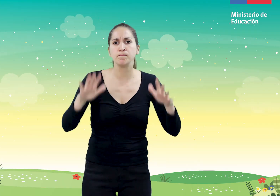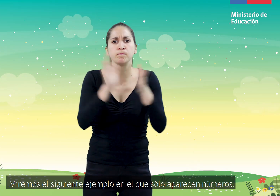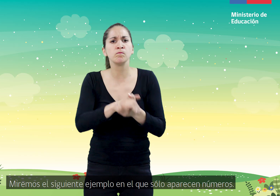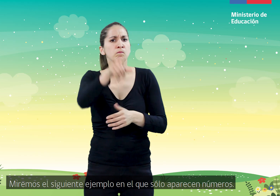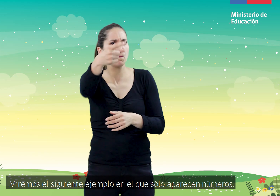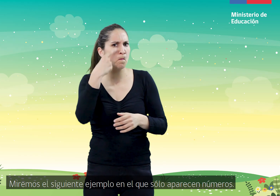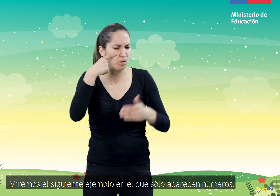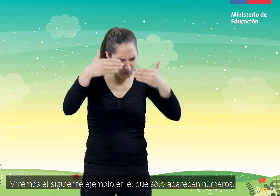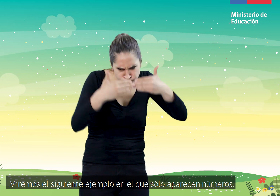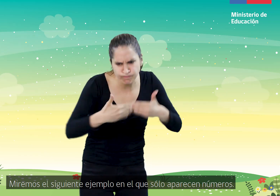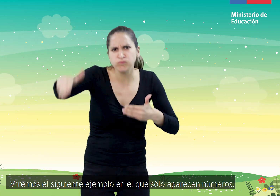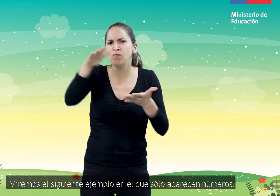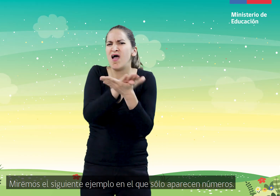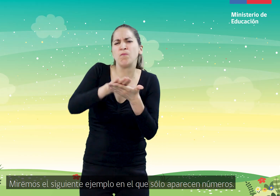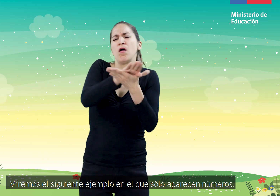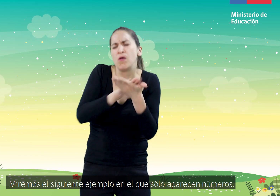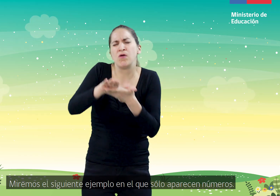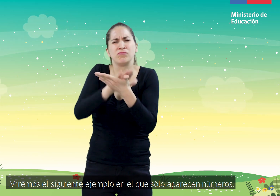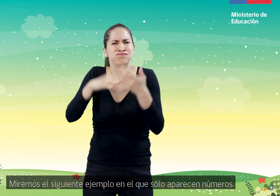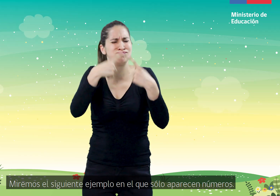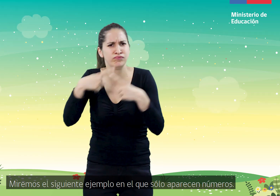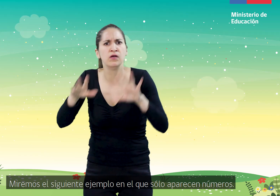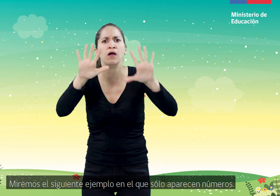Miremos el siguiente ejemplo en el que solo aparecen números.